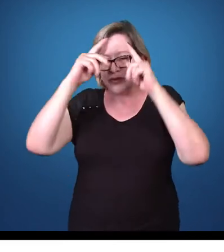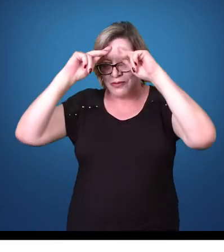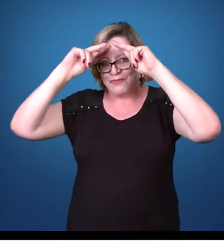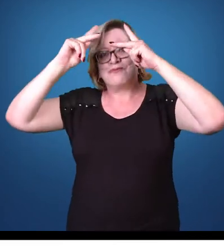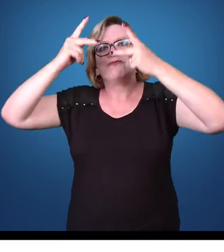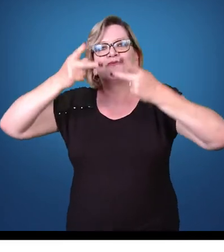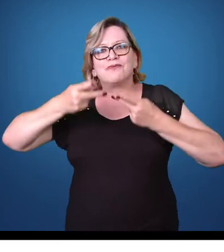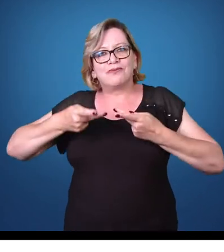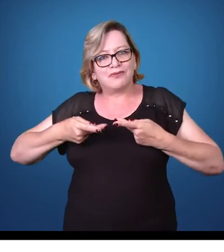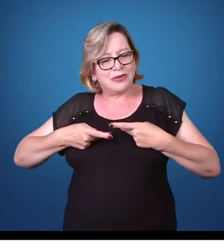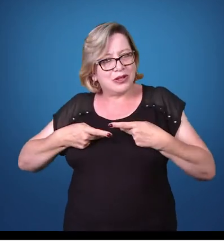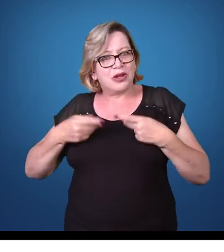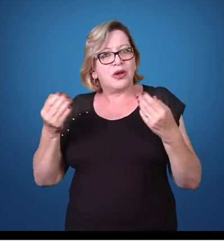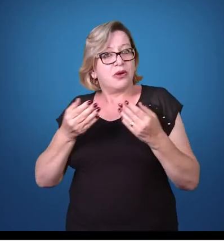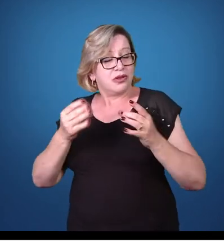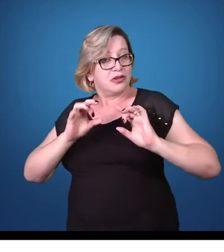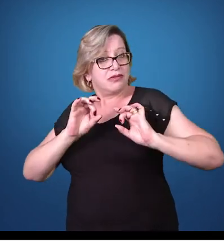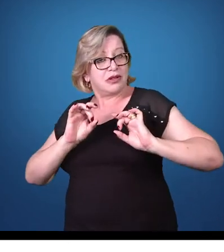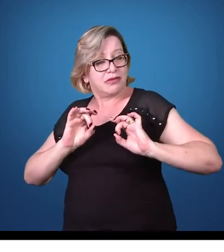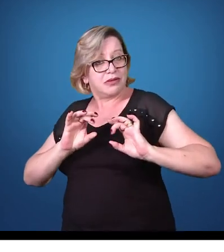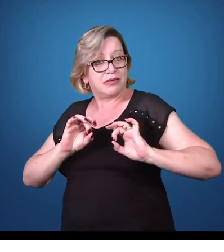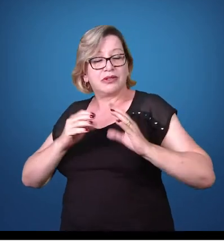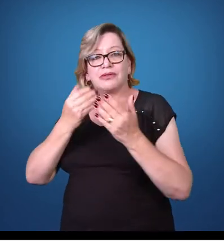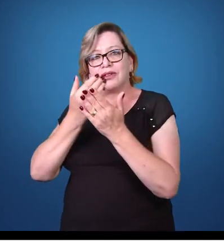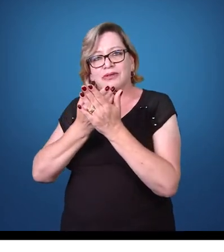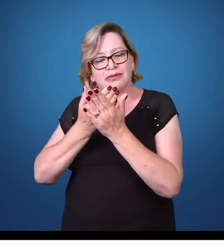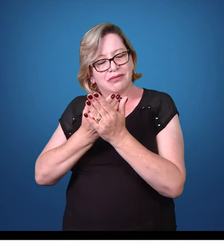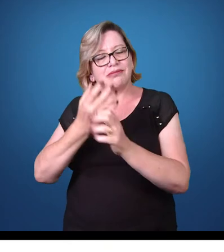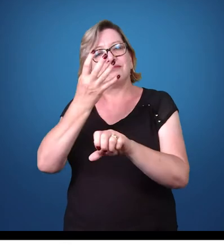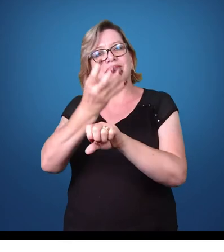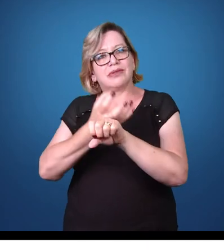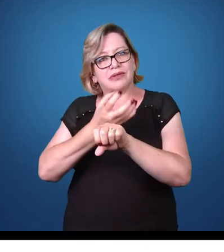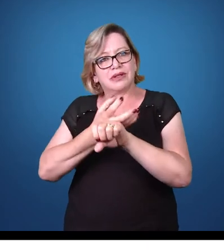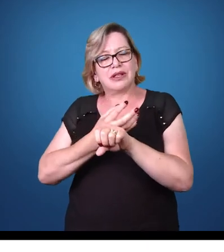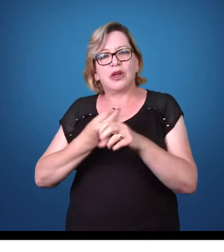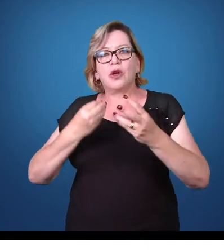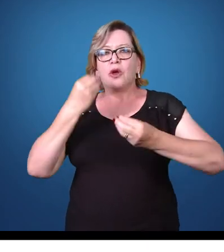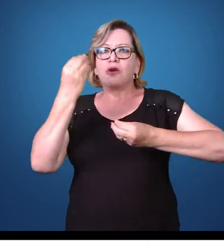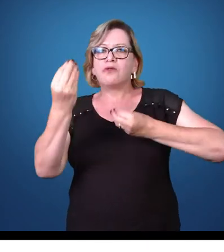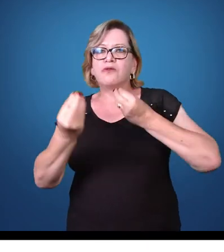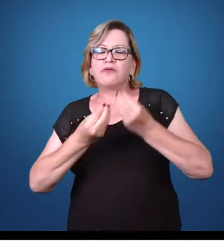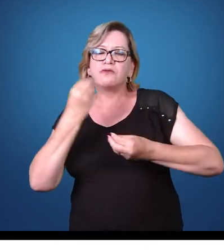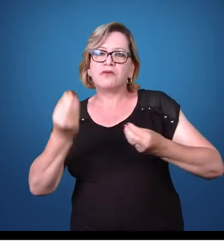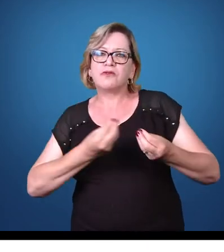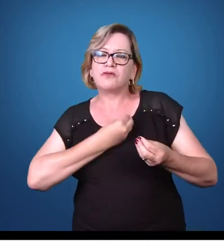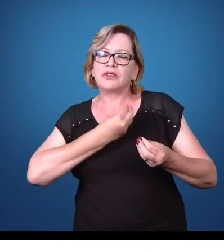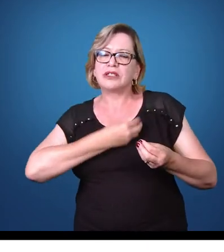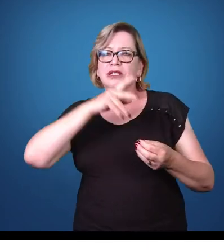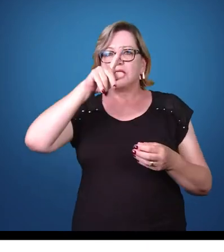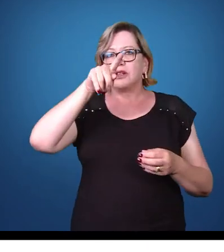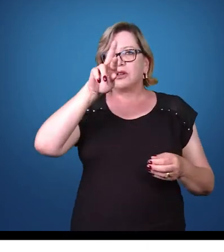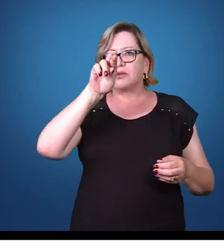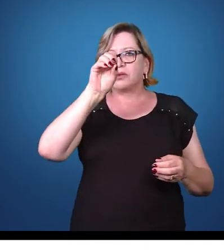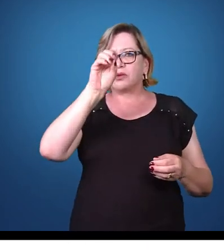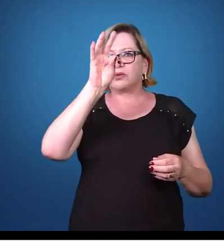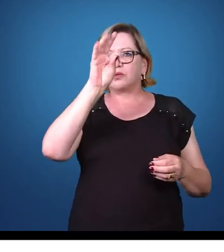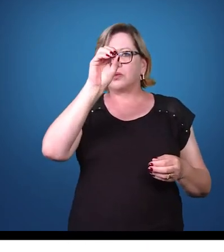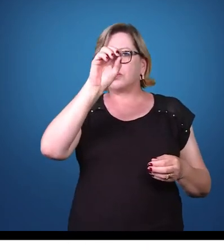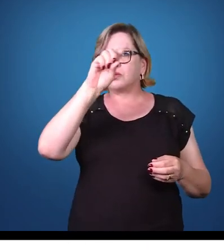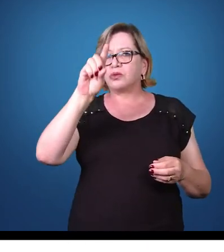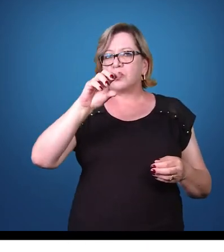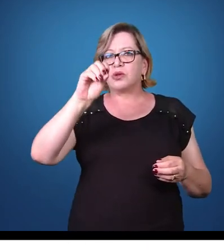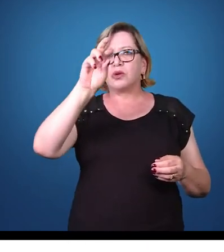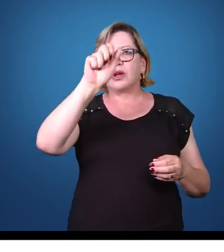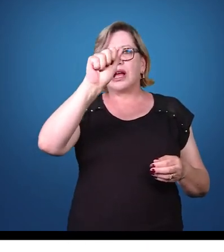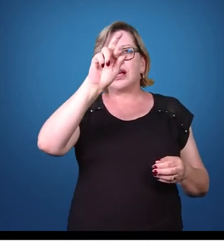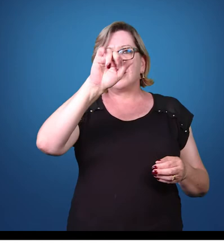exclusivos do nosso estudo aqui na disciplina de parasitologia. Como que vivem esses protozoários? Basicamente eles precisam estar relacionados a